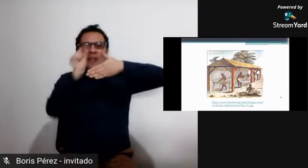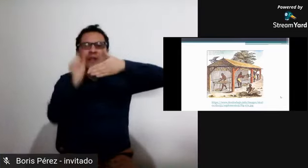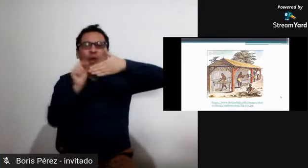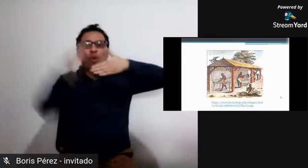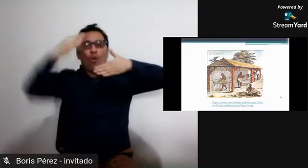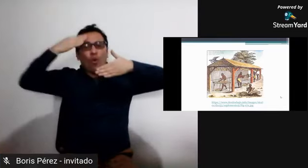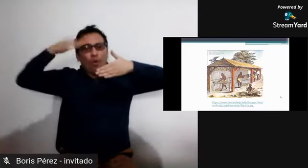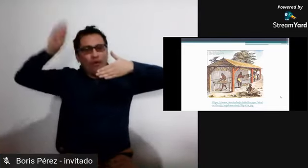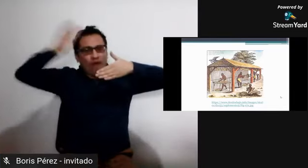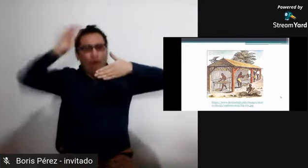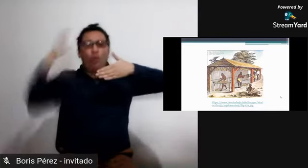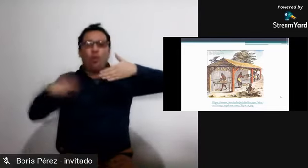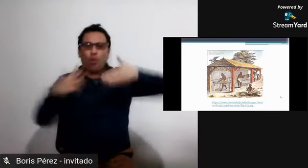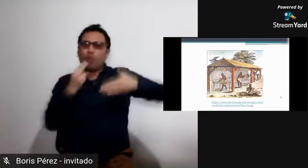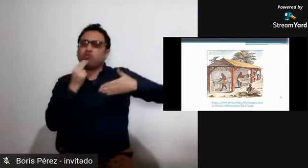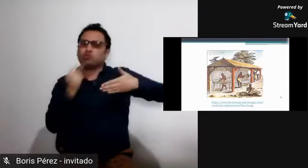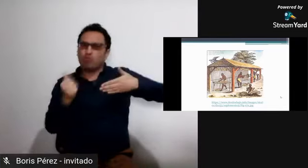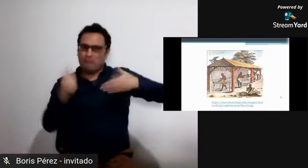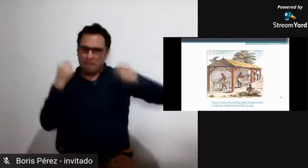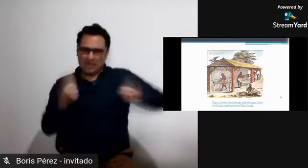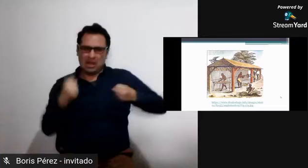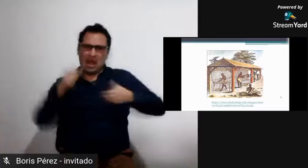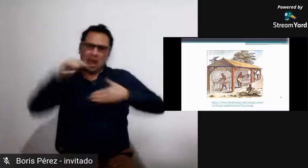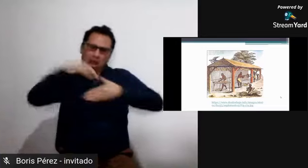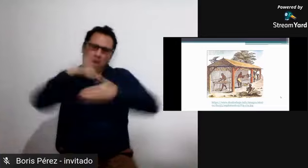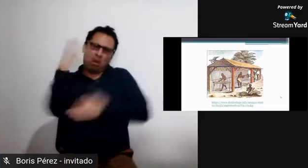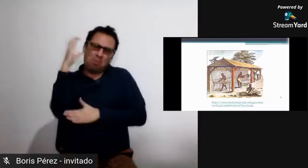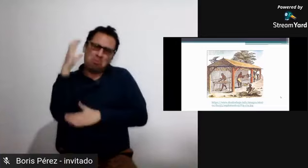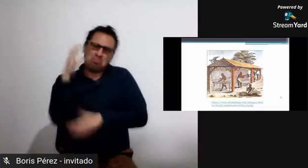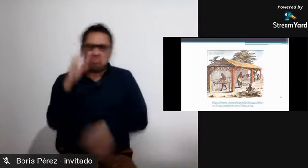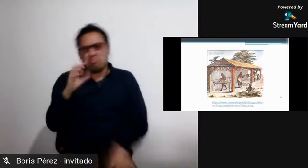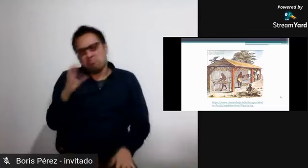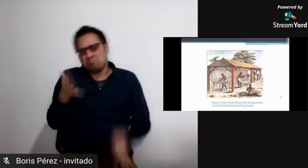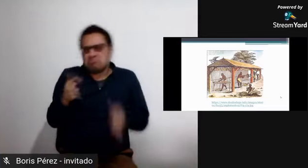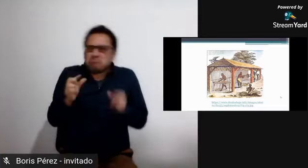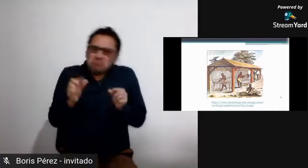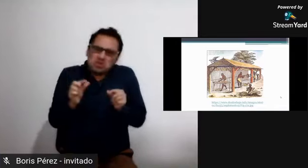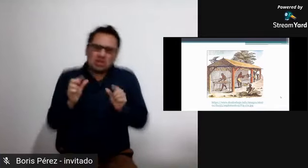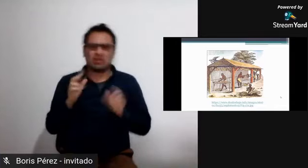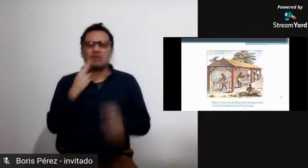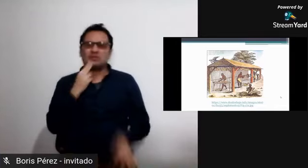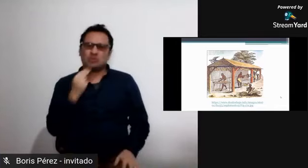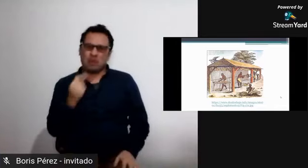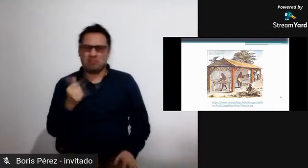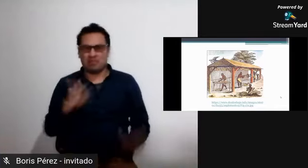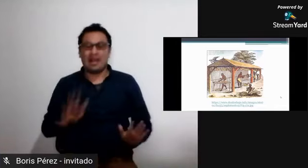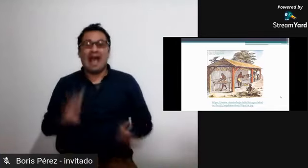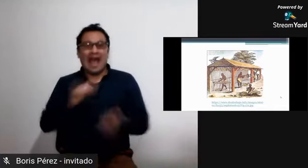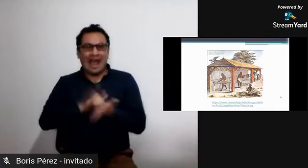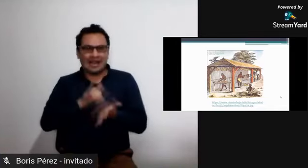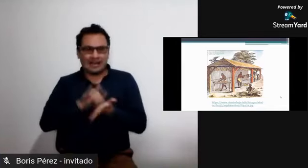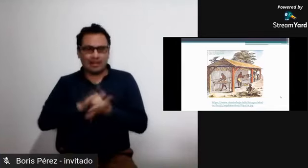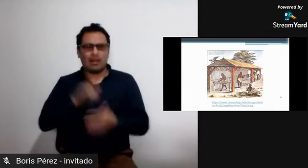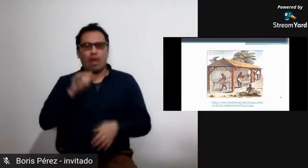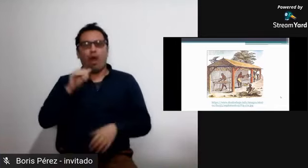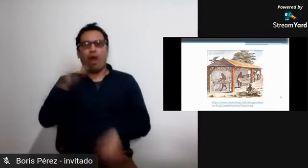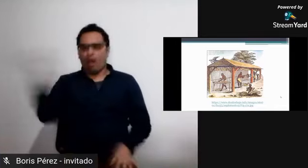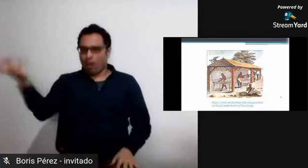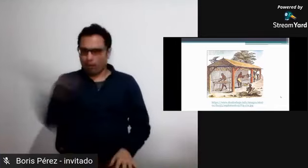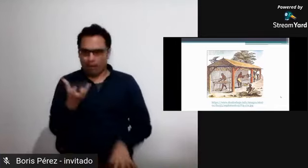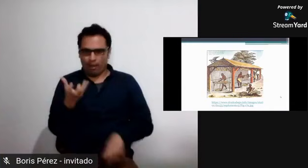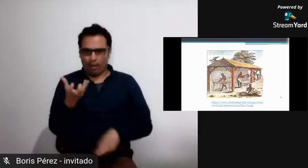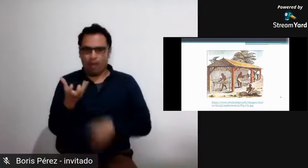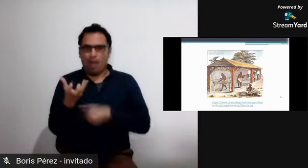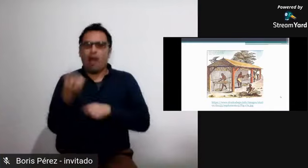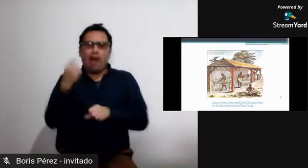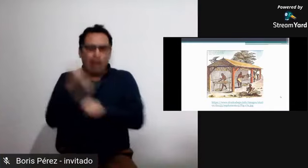sin embargo los esclavos estaban dedicando a la producción de cacao a partir de las órdenes que le